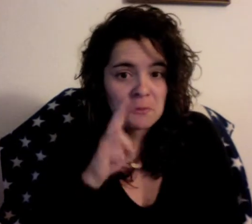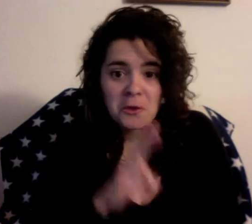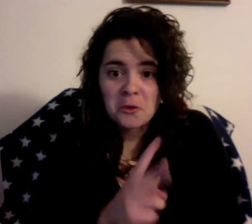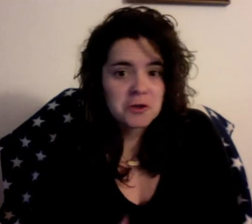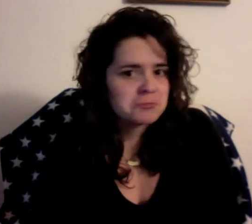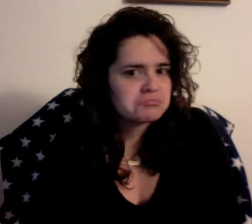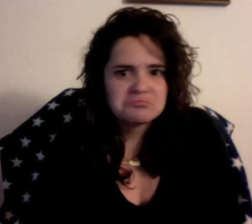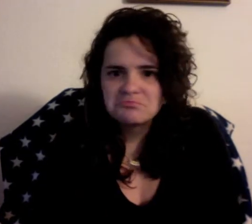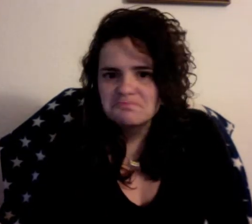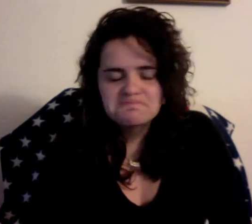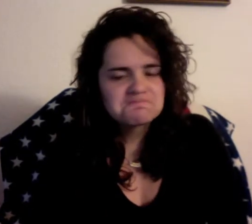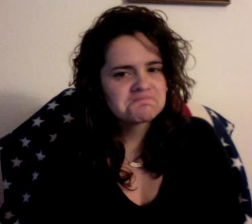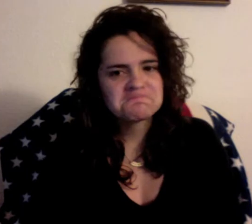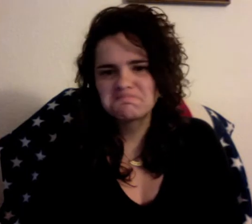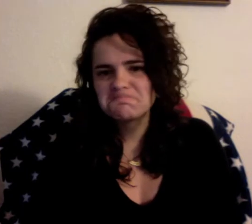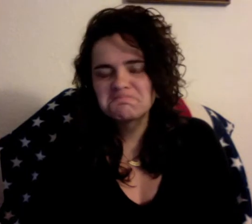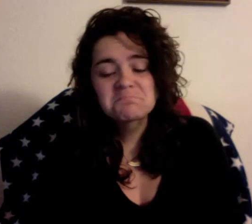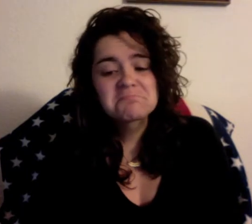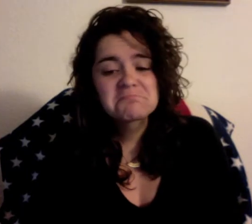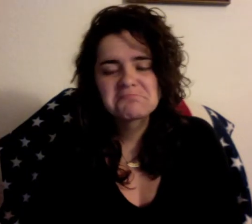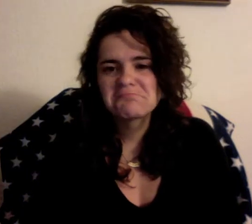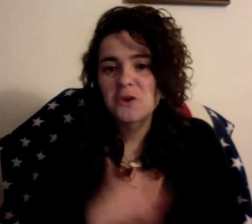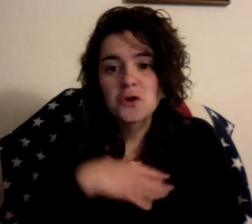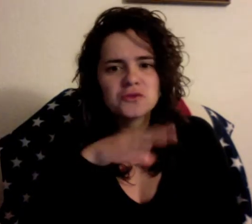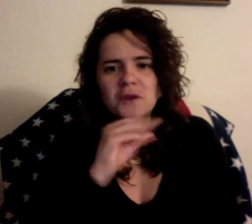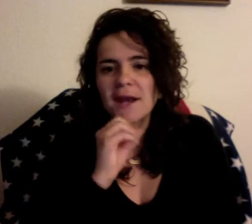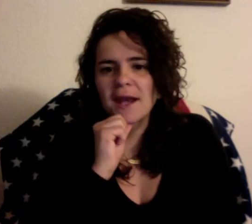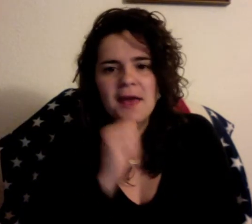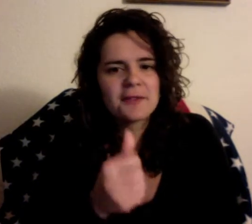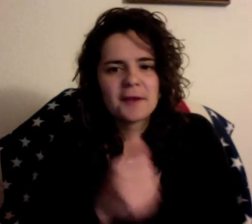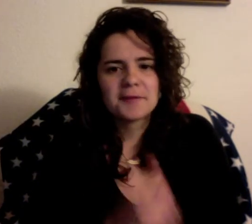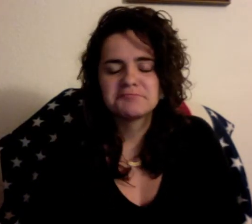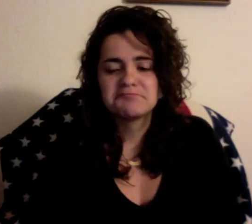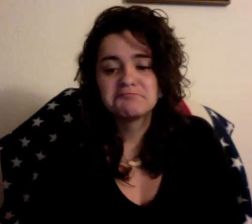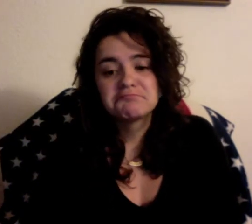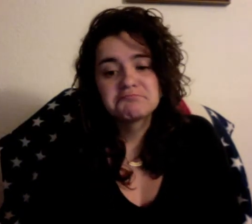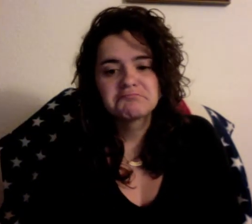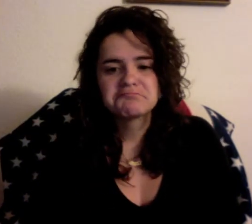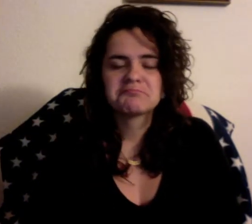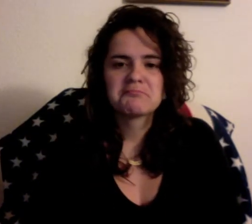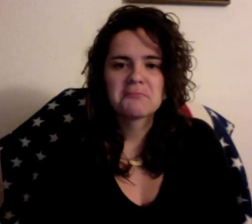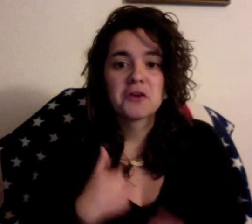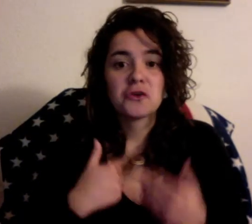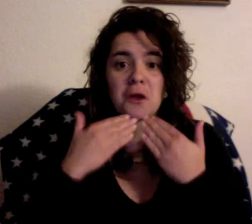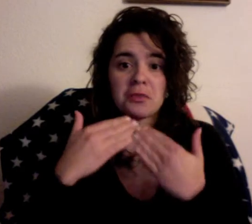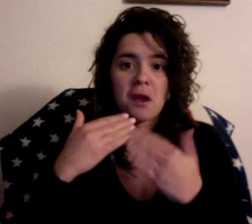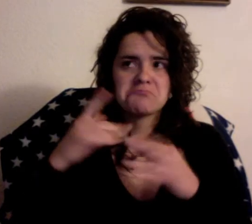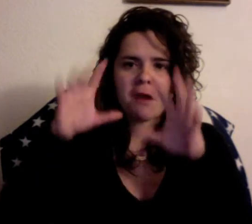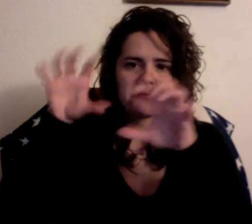Yo creo que dos. Al menos dos. Creo que Collie hace como si lo supiese todo. Pero se inventa reglas nuevas para cada cosa.